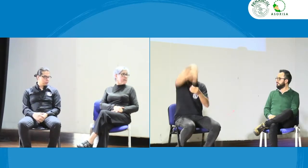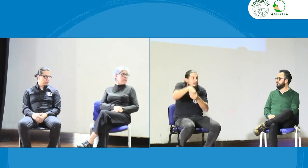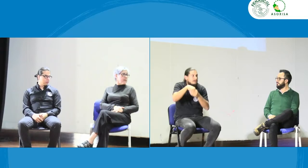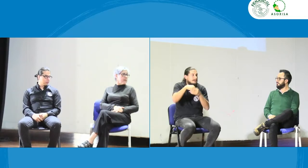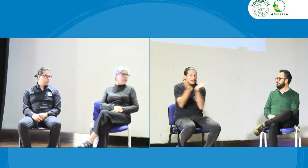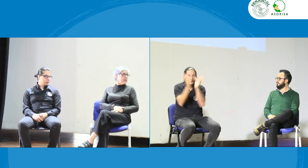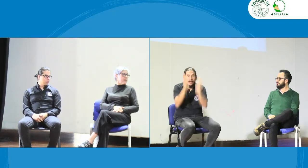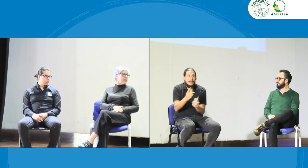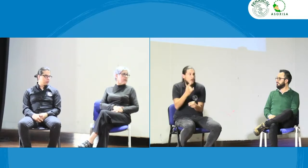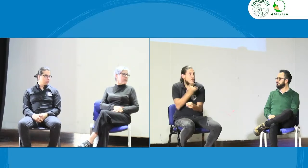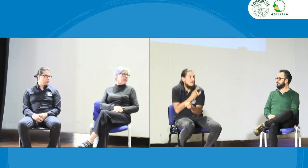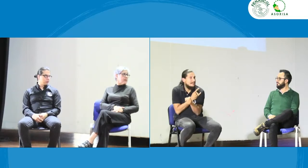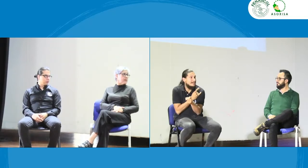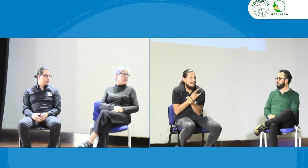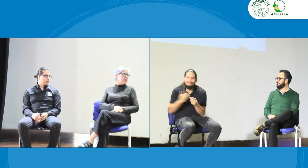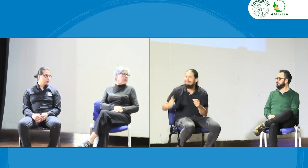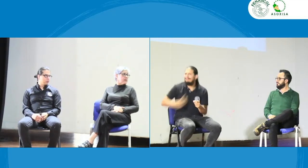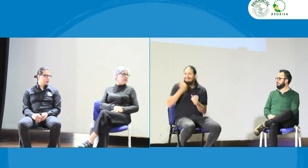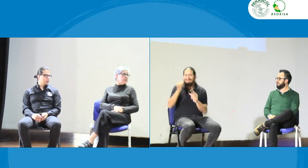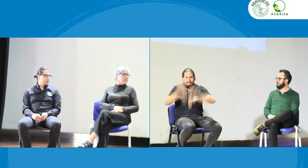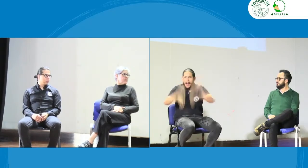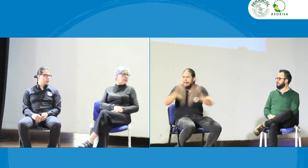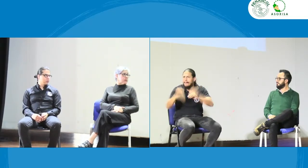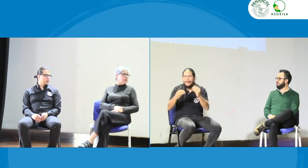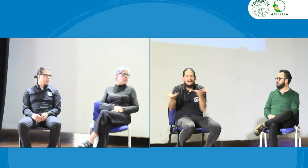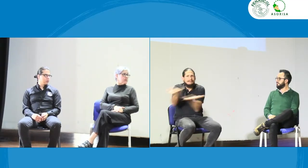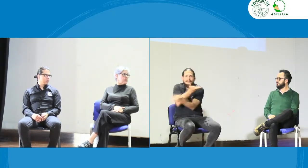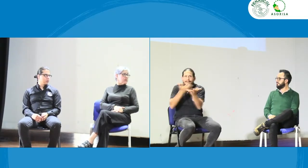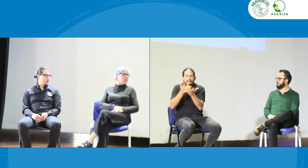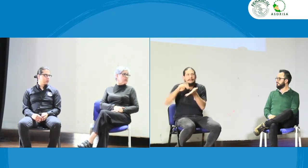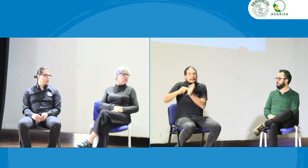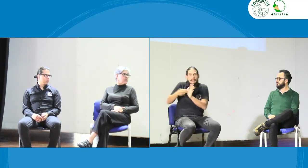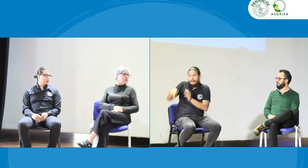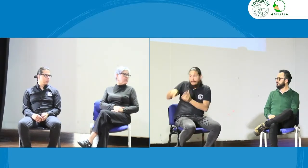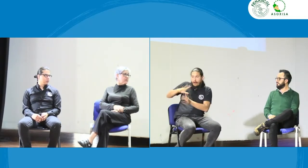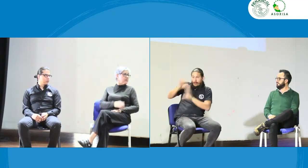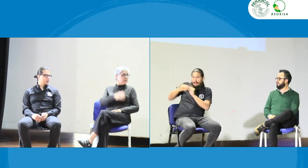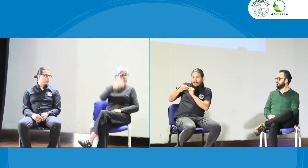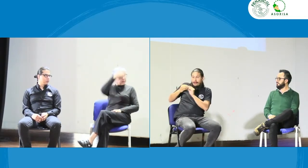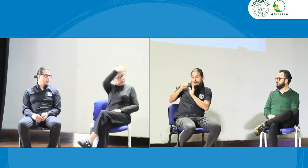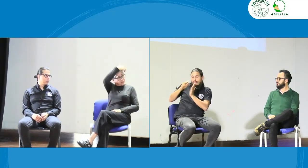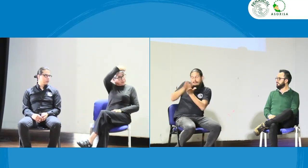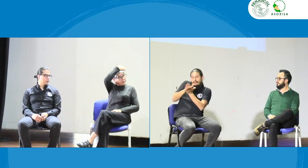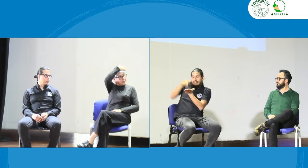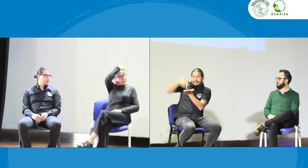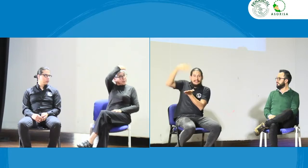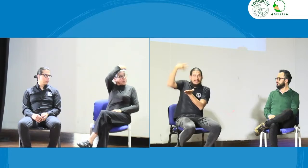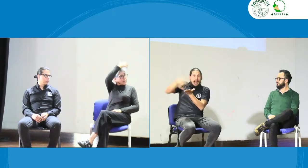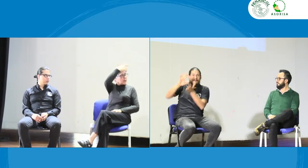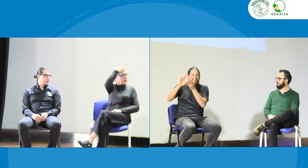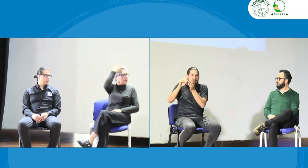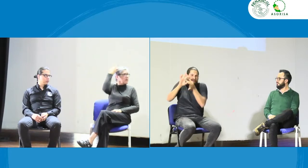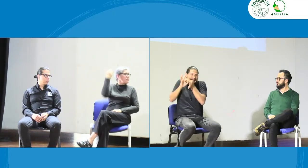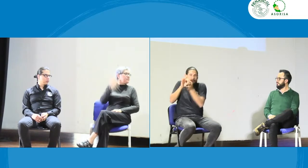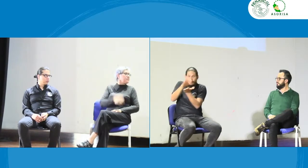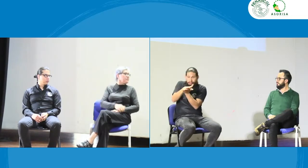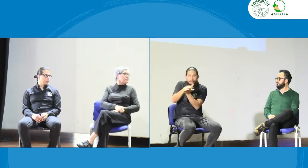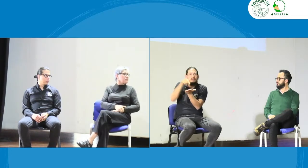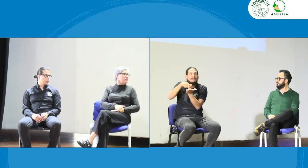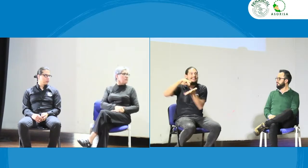este proceso los estudiantes universitarios empecemos a diseñar y a trabajar frente a esto frente a este código de ética FENASCOL tiene un